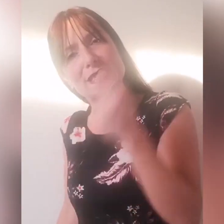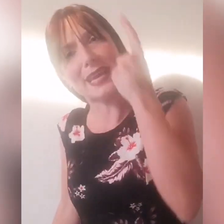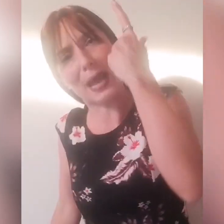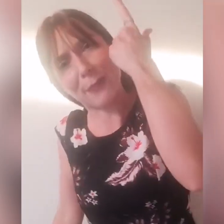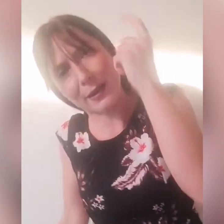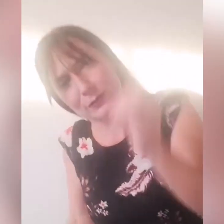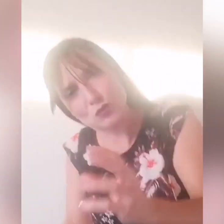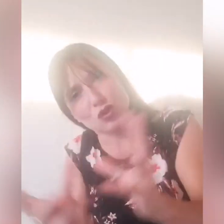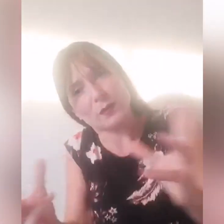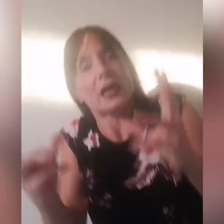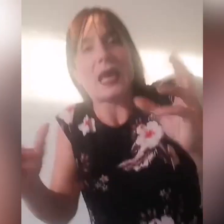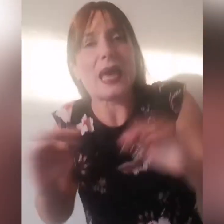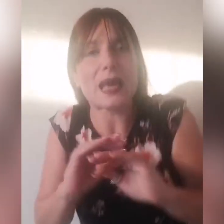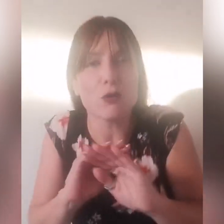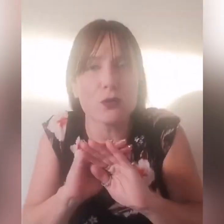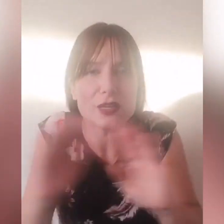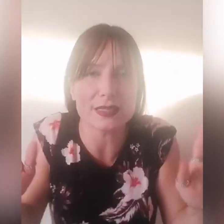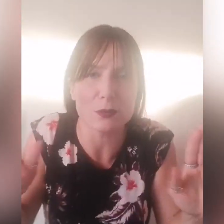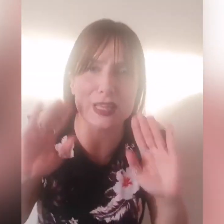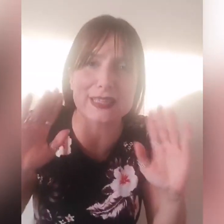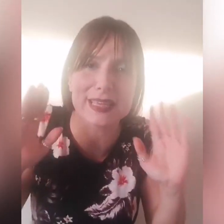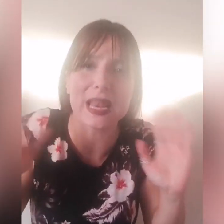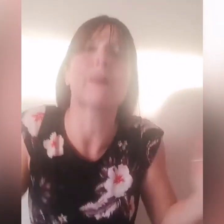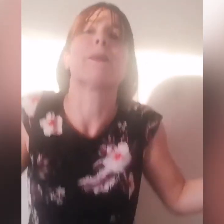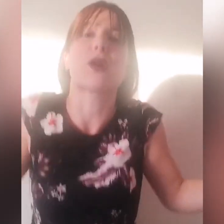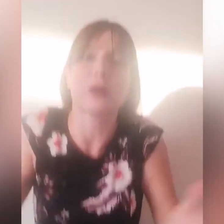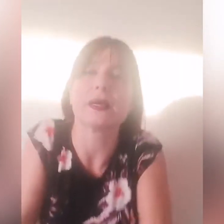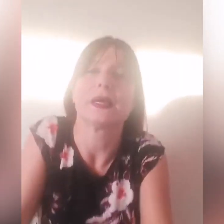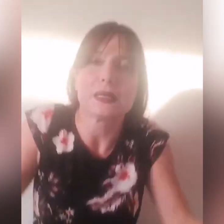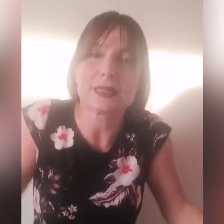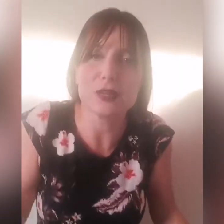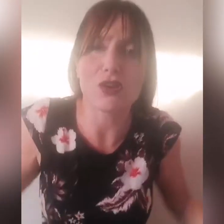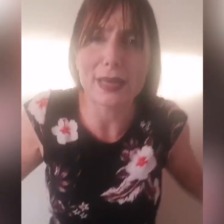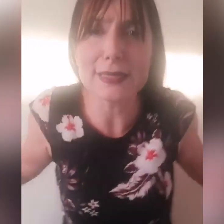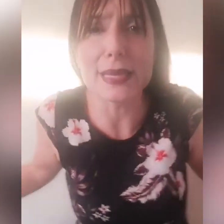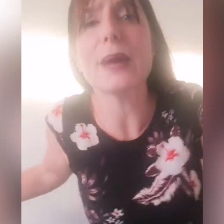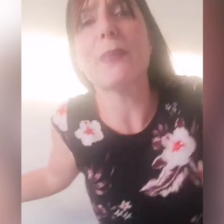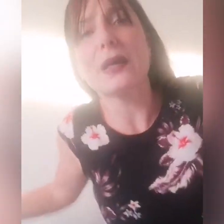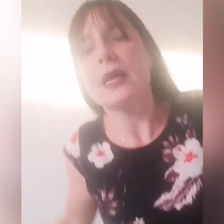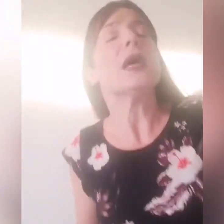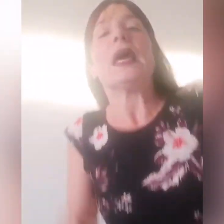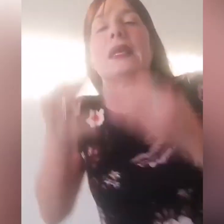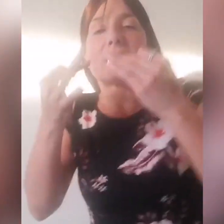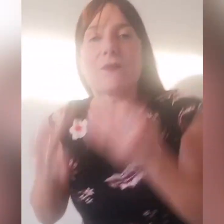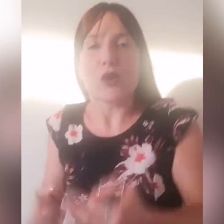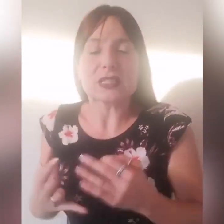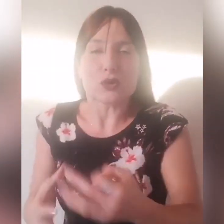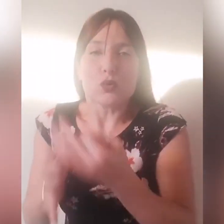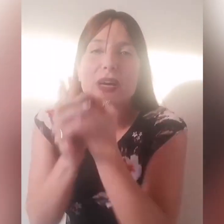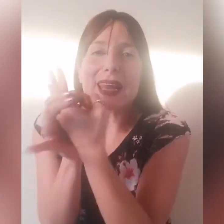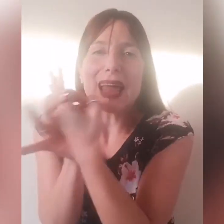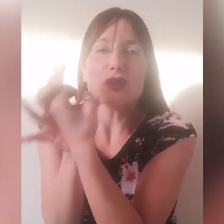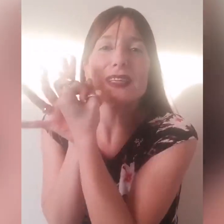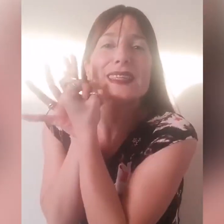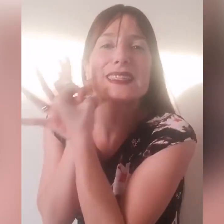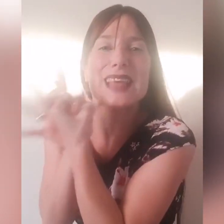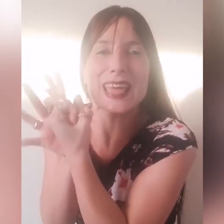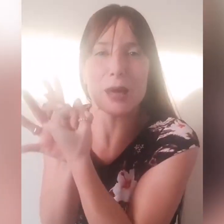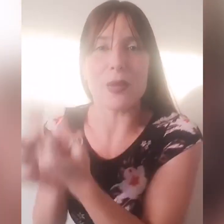senapa, non so, è cacofonissimo dire senapa però, si dice anche senapa, se fosse solo un granello di senape